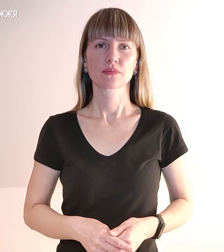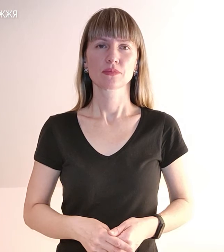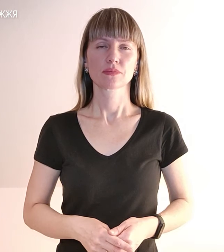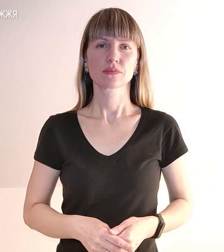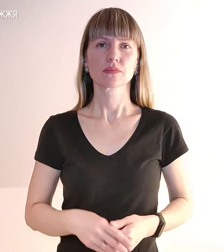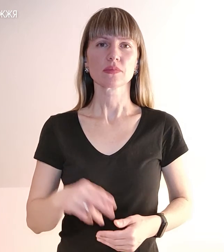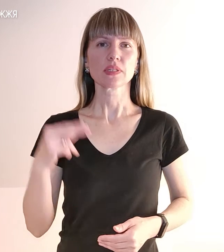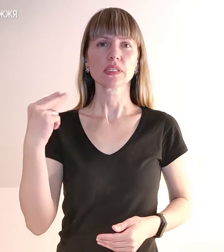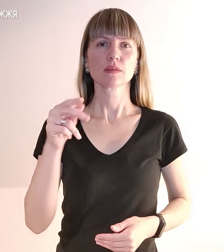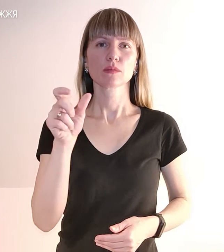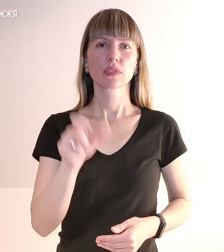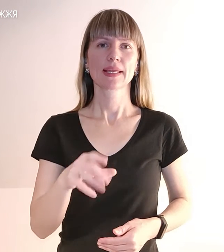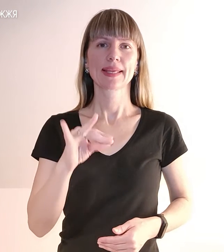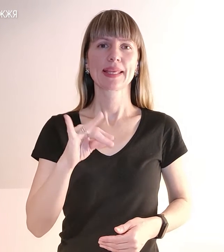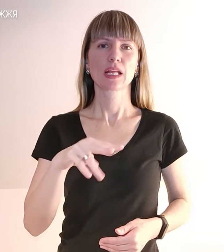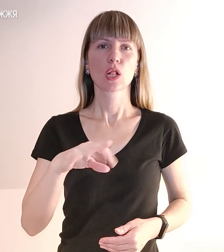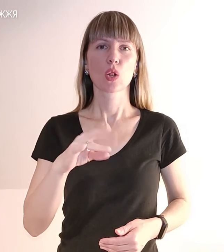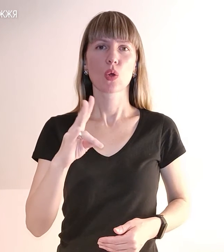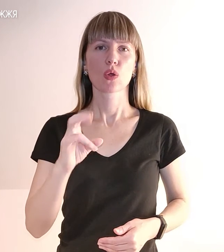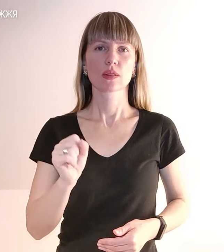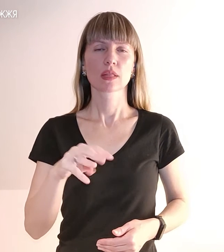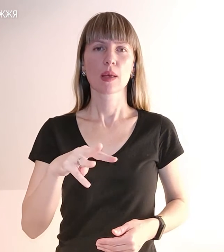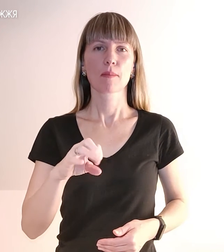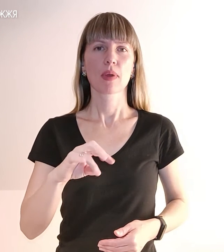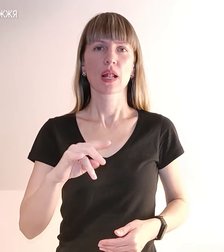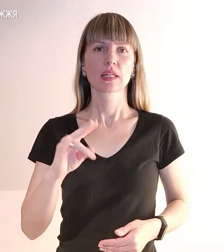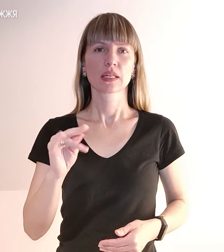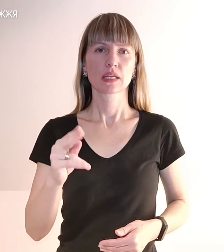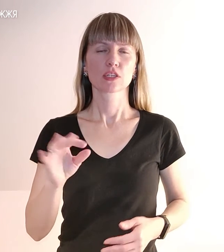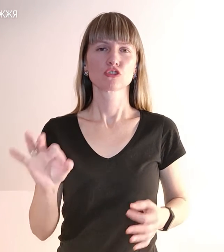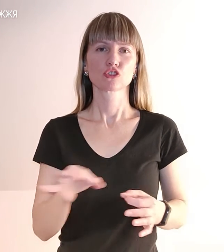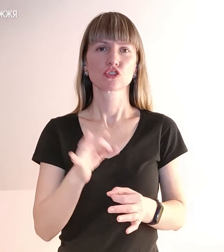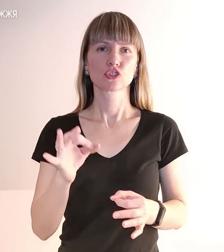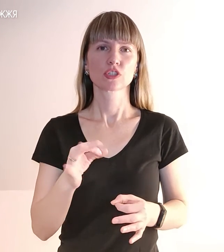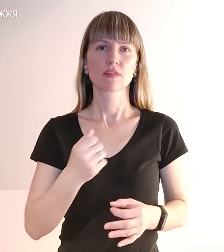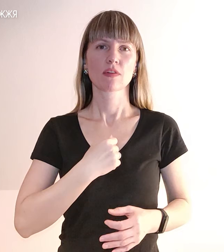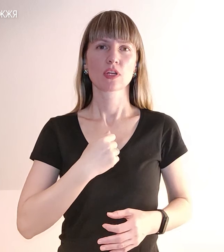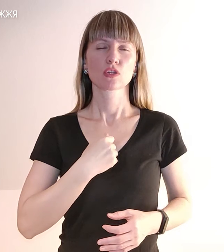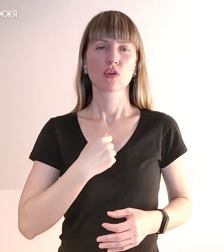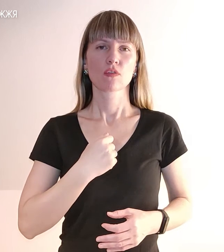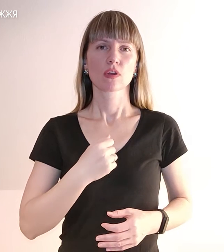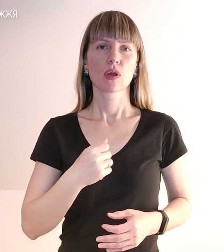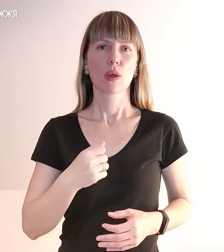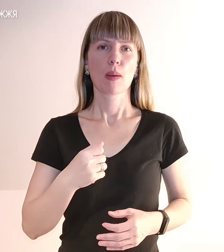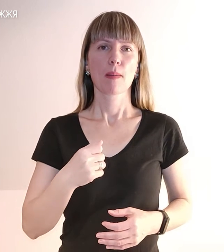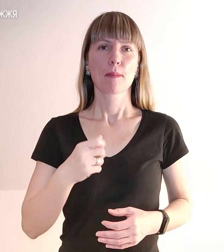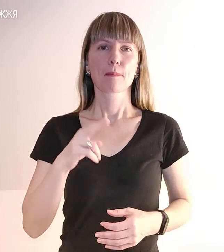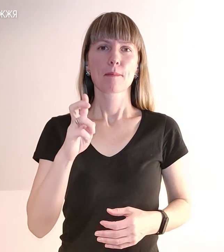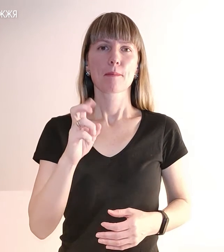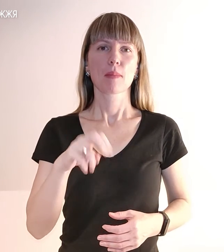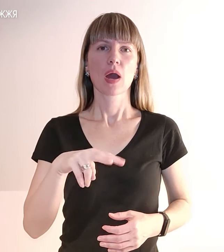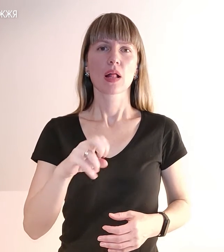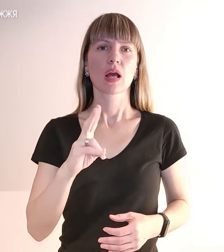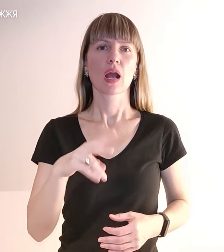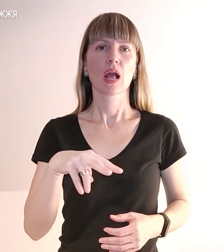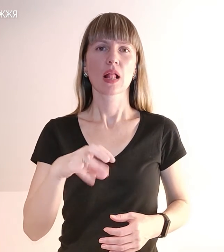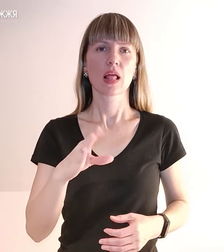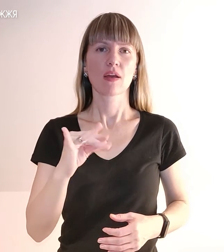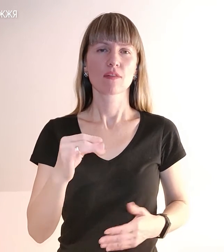Запоріжанка Ілона Мельник ще військовослужбовця Мбафи та Балаклави. Жінка каже, до цього ніколи такого не робила.